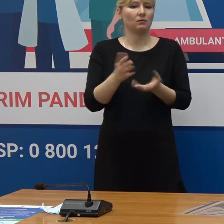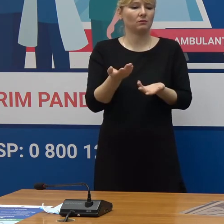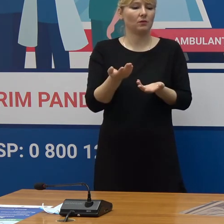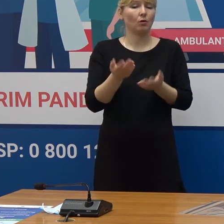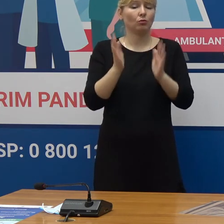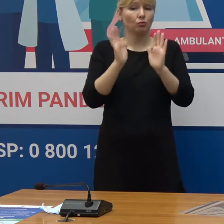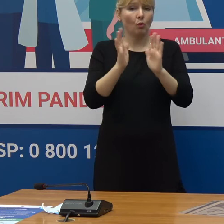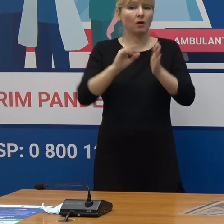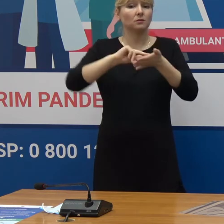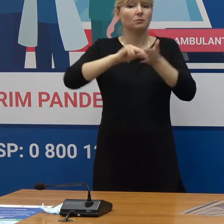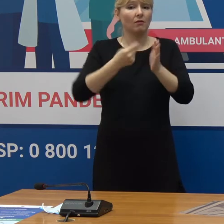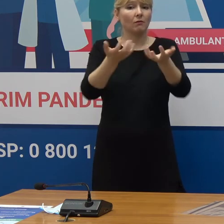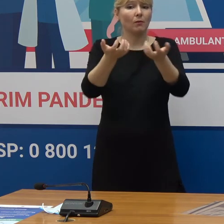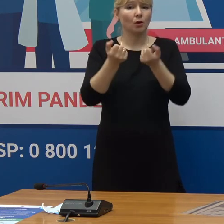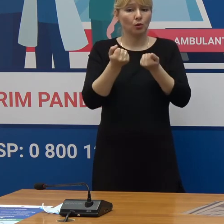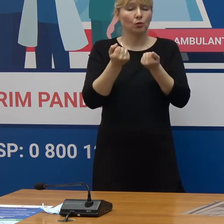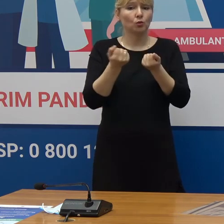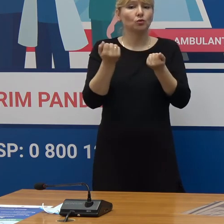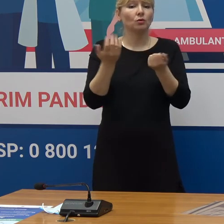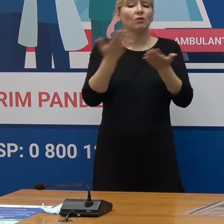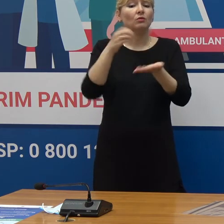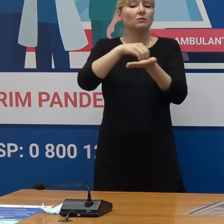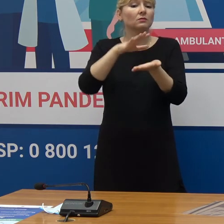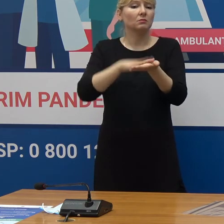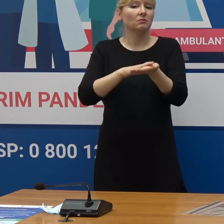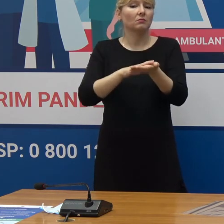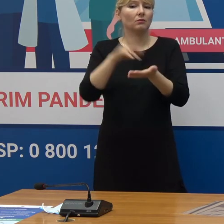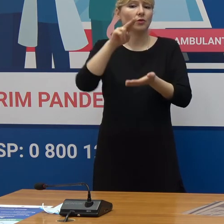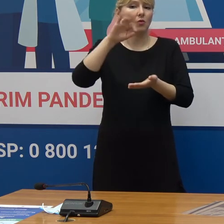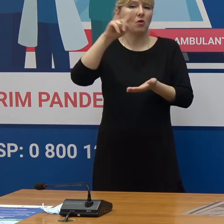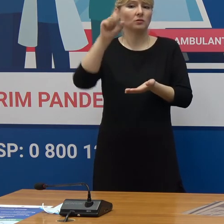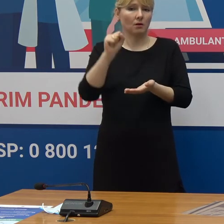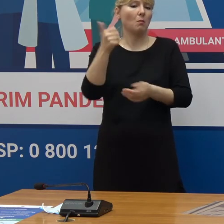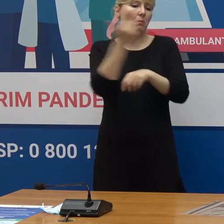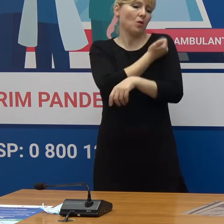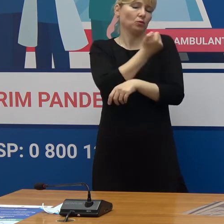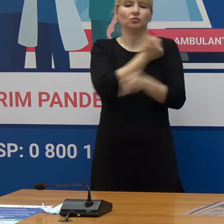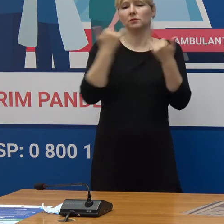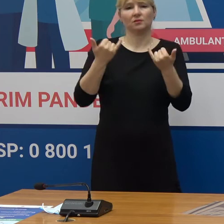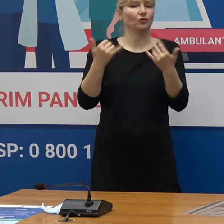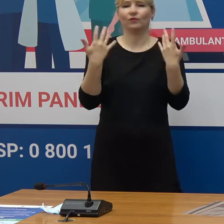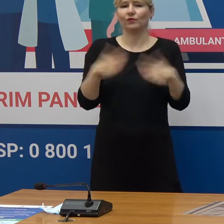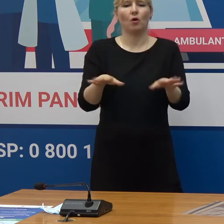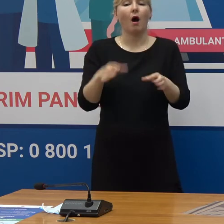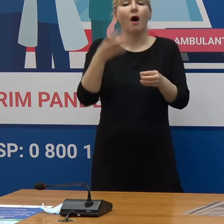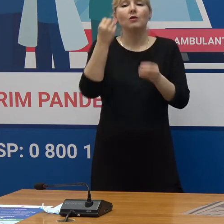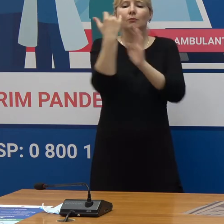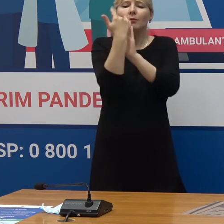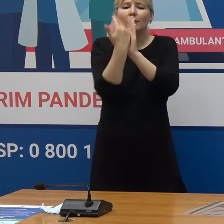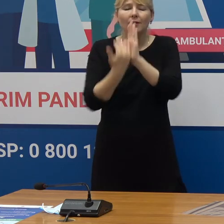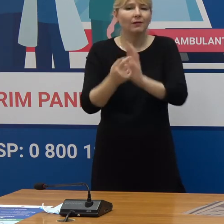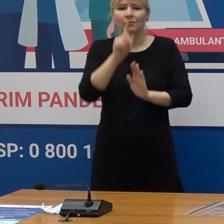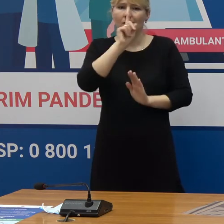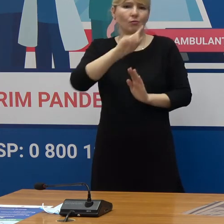certificatul care reflectă acea doză pe care ați primit-o astăzi El nici de cum nu este